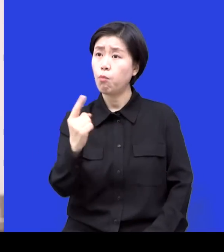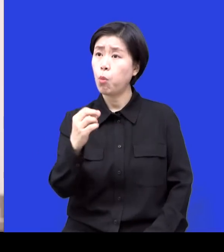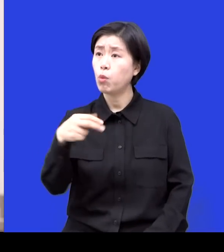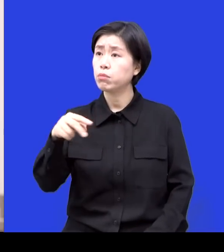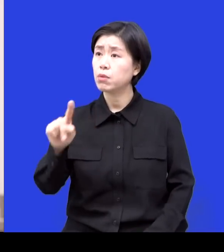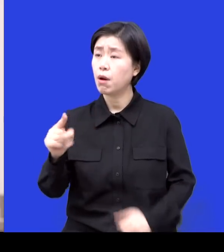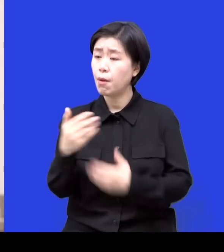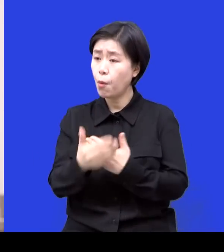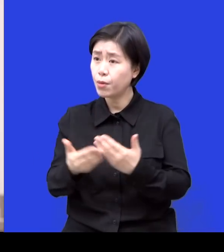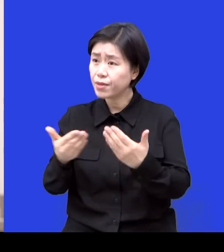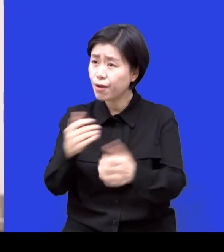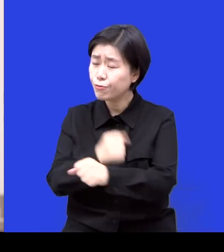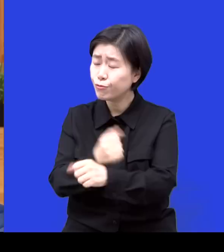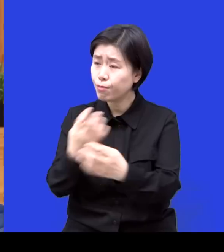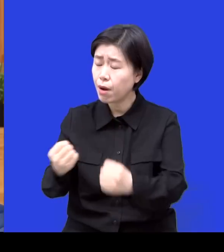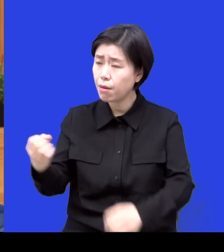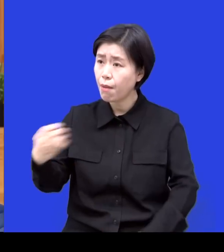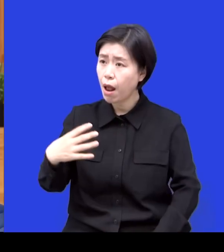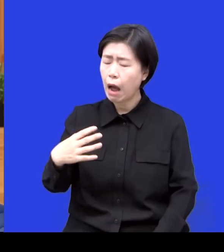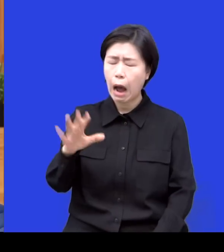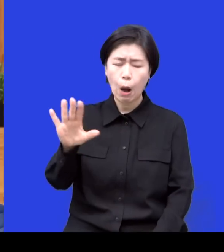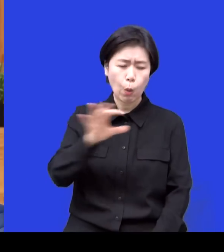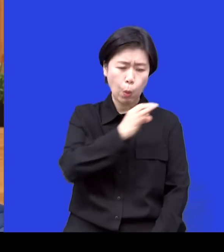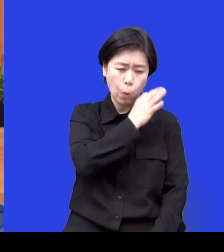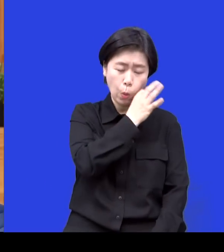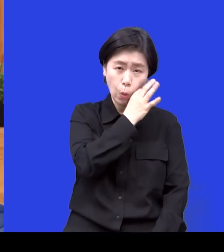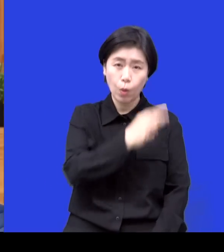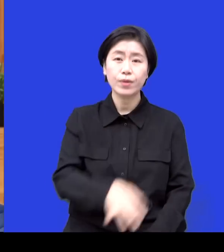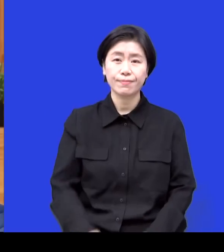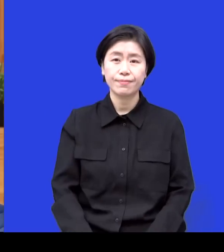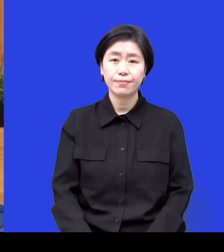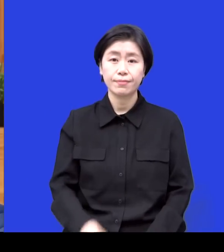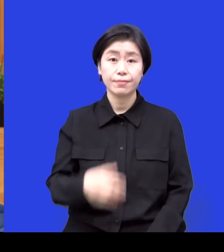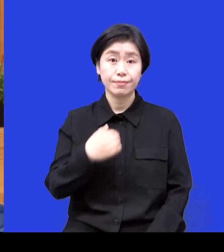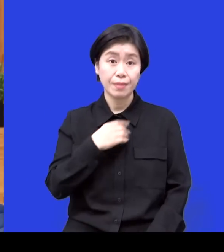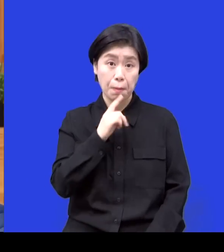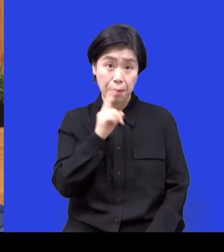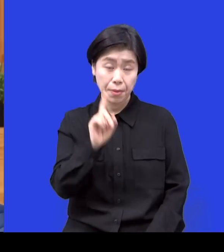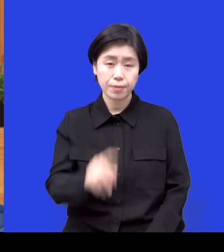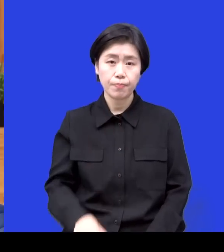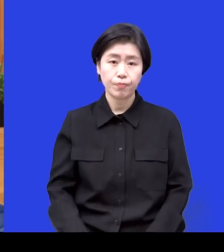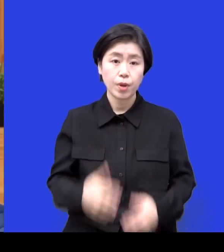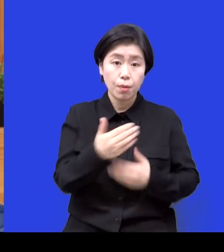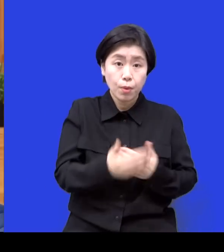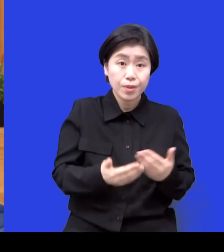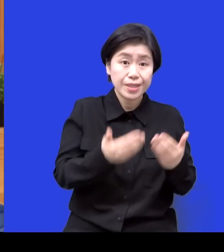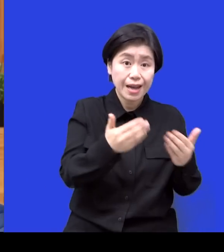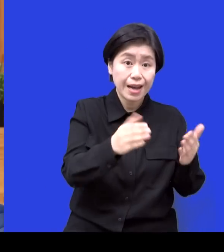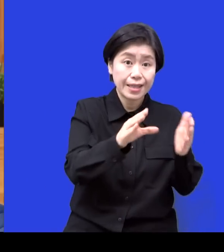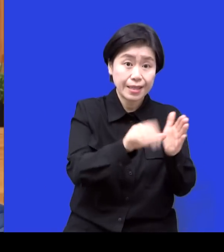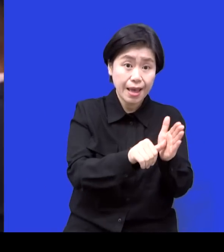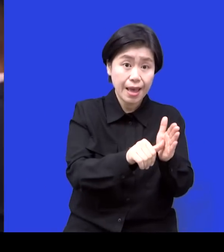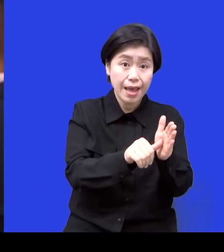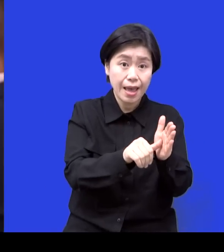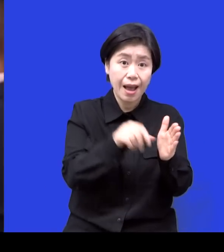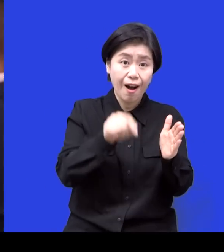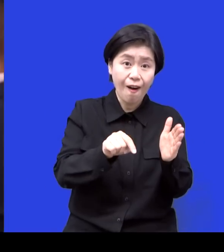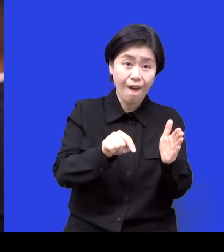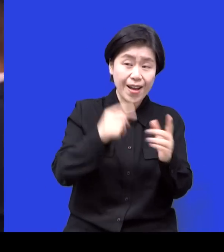들어가고 싶어요. 저는 제가 만든 말인데요. 네. 봉사를 할 때에 있어서 사진을 찍는 순간 그건 봉사가 아니라고 생각해요. 그것도.